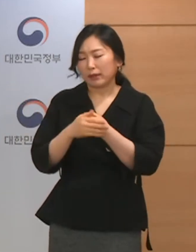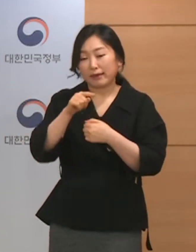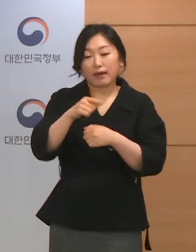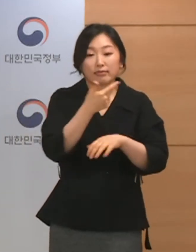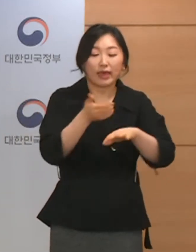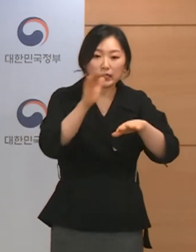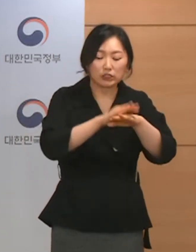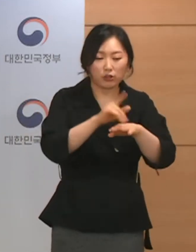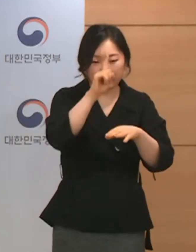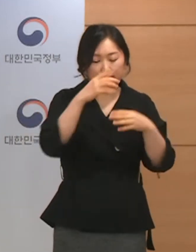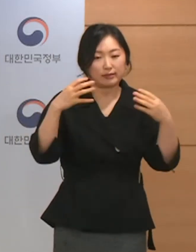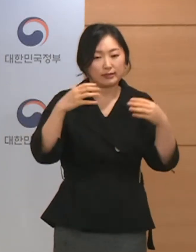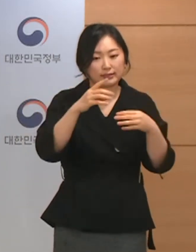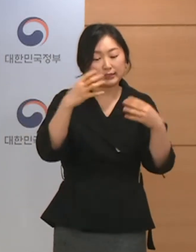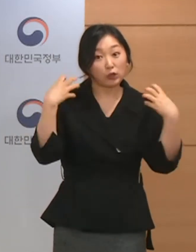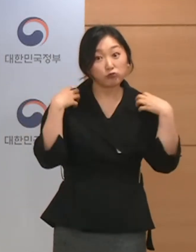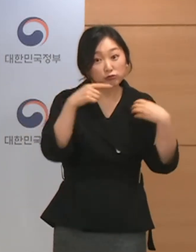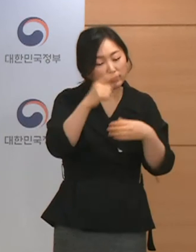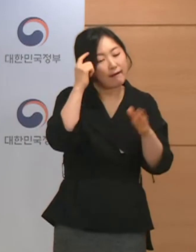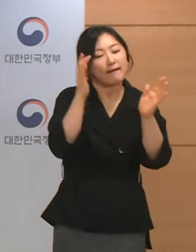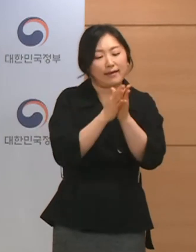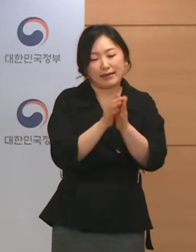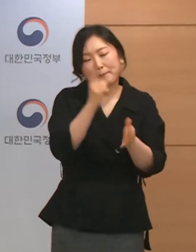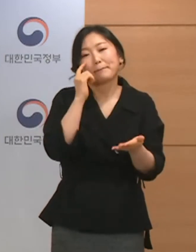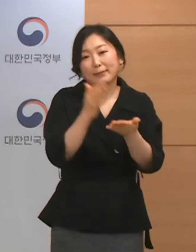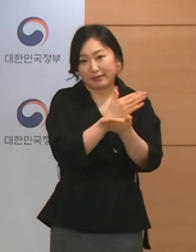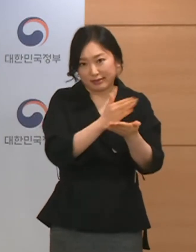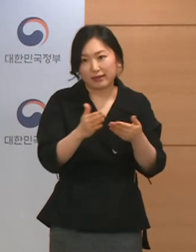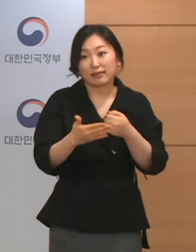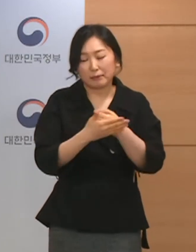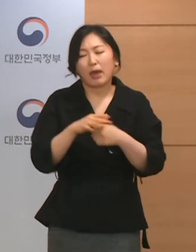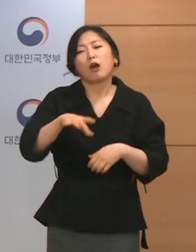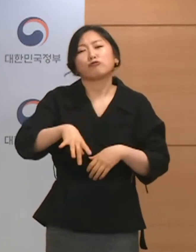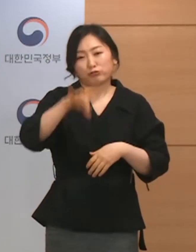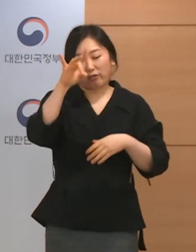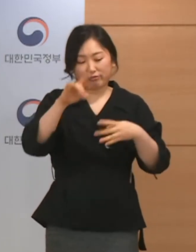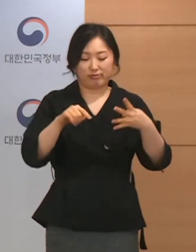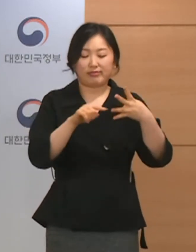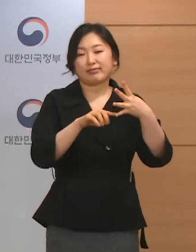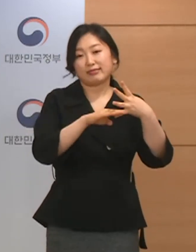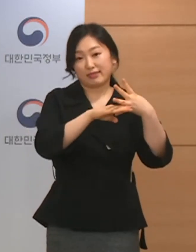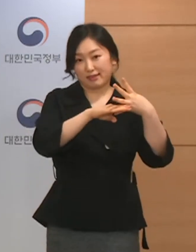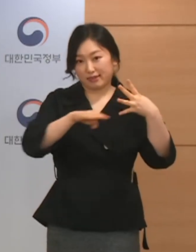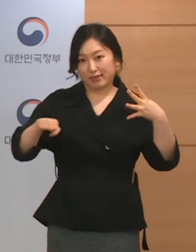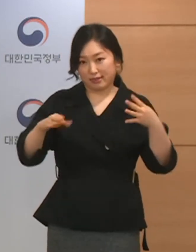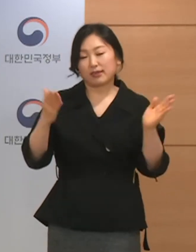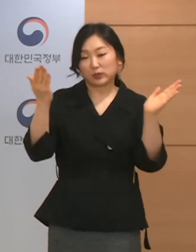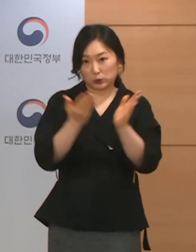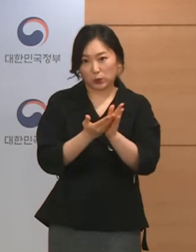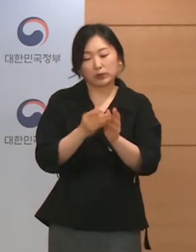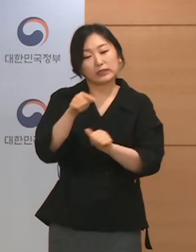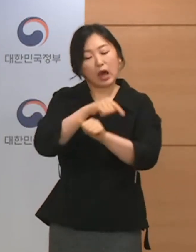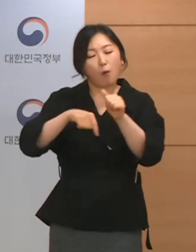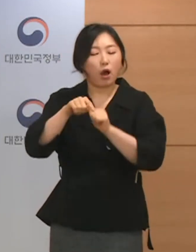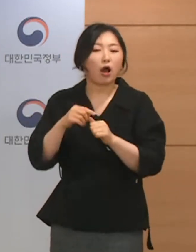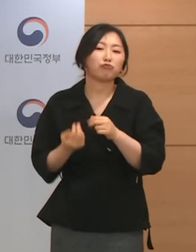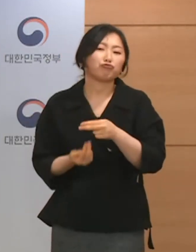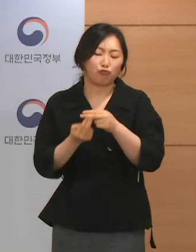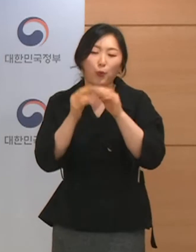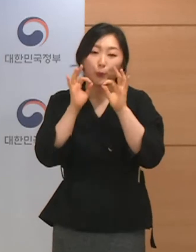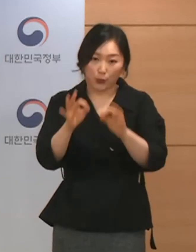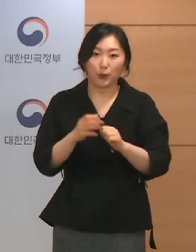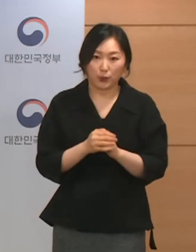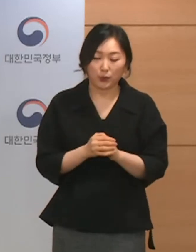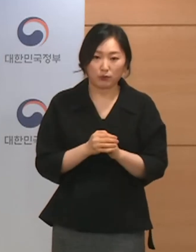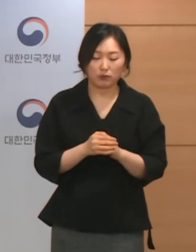현재 의료체계 여력이 충분하다는 점을 감안해서 우선 1단계를 적용하면서 상황을 지켜보겠다는 입장입니다. 또한